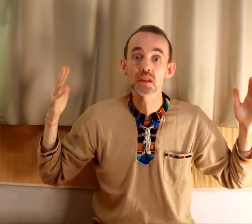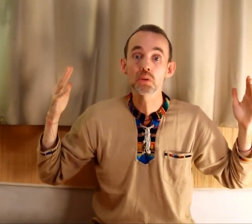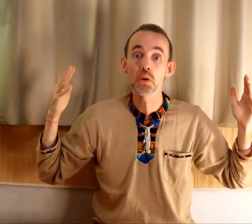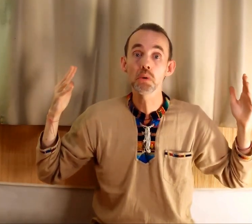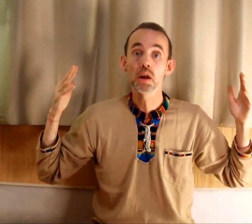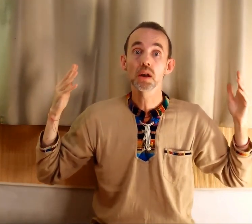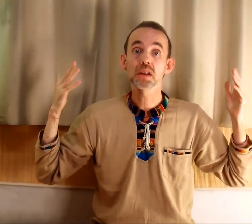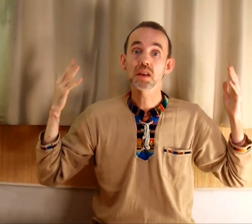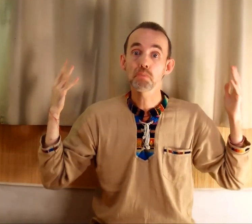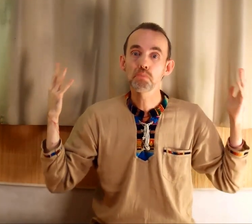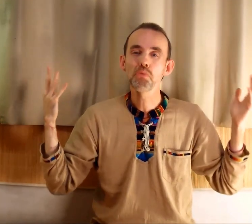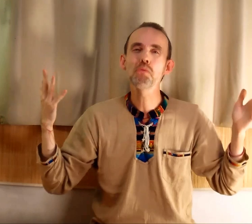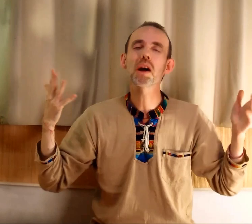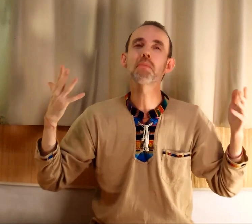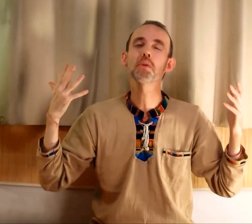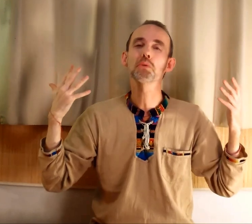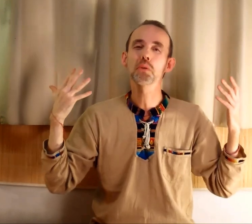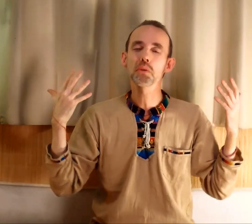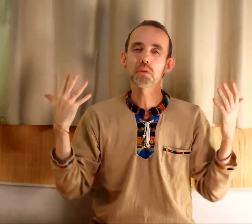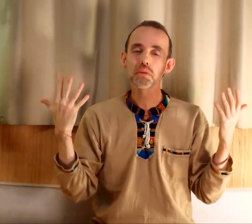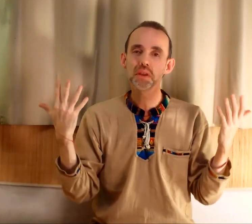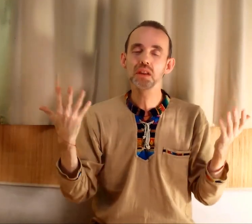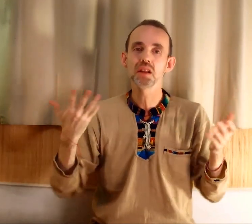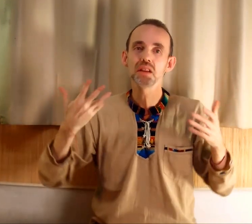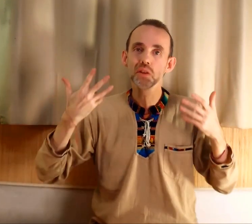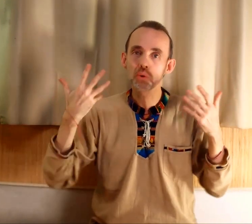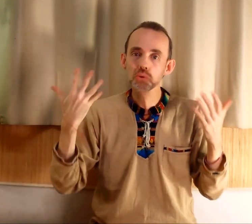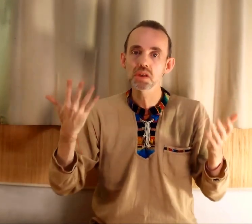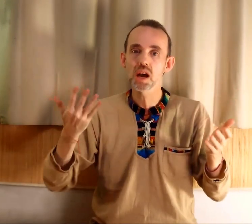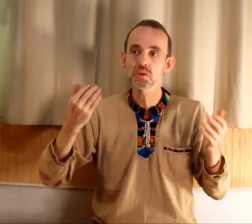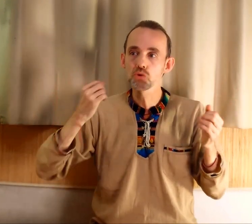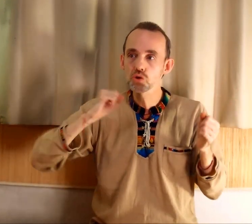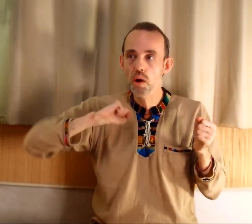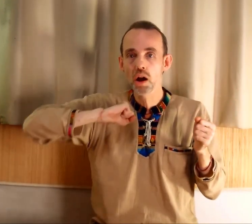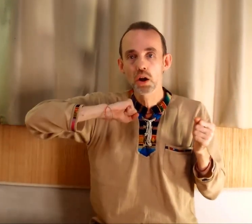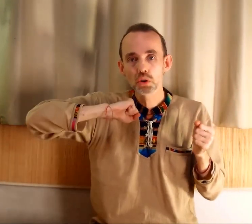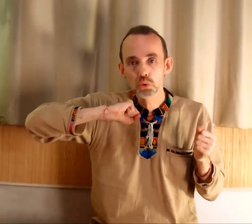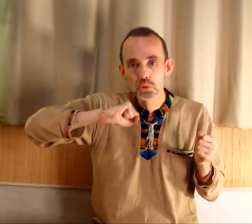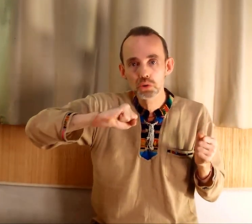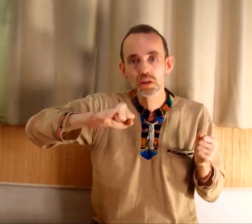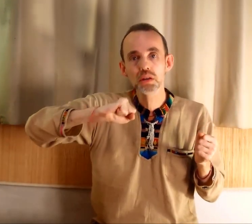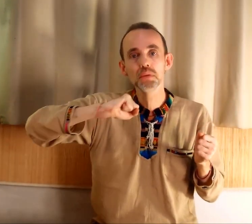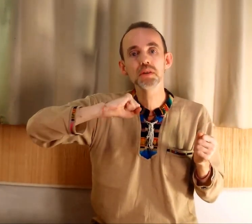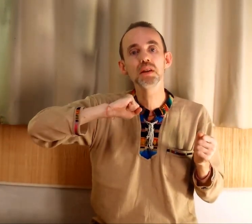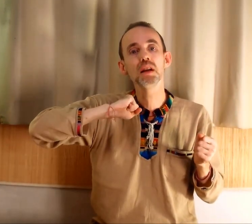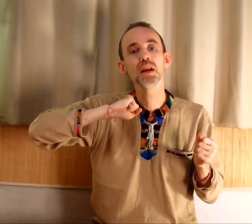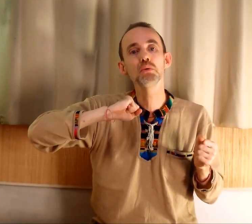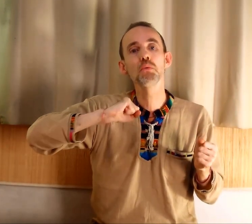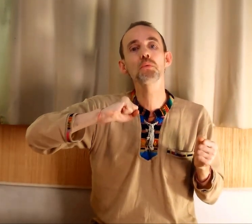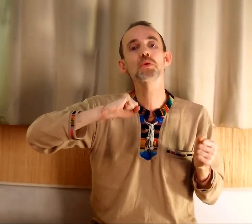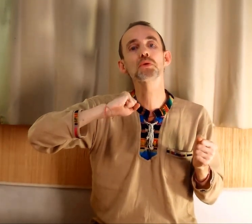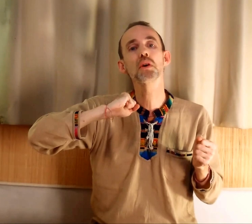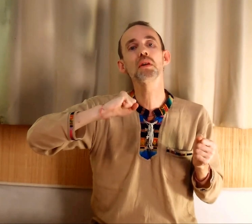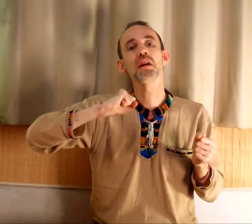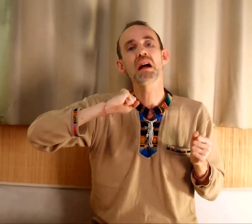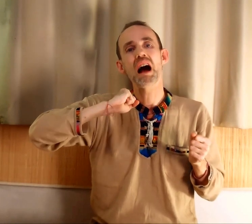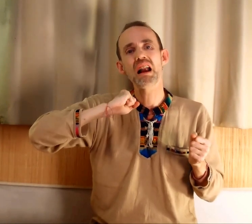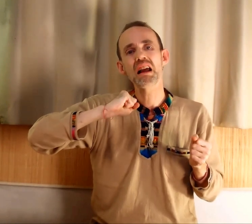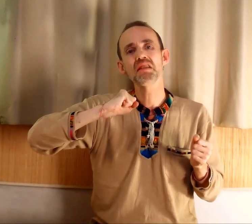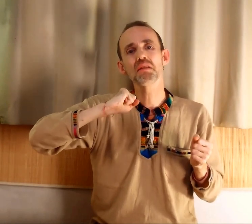symptômes, c'est qu'il plus vraiment de vitalité,'enthousiasme, de joie. Tout est difficile et tout fonctionne à l'aide